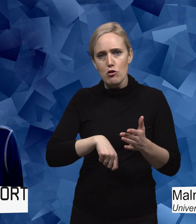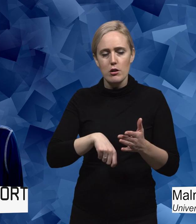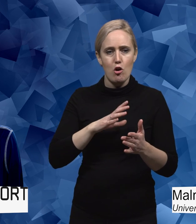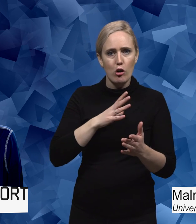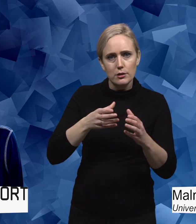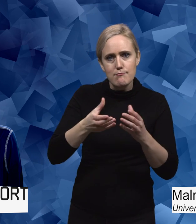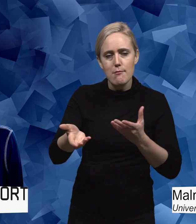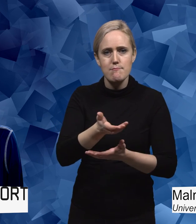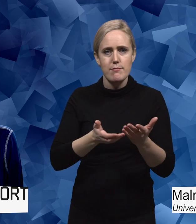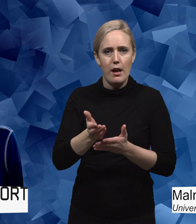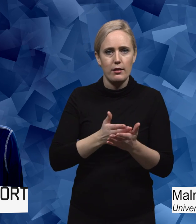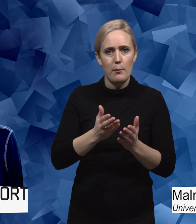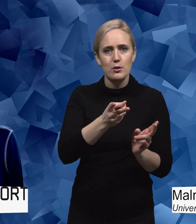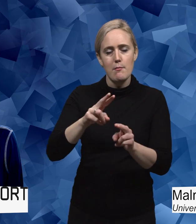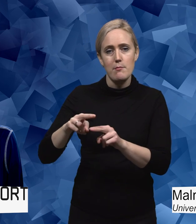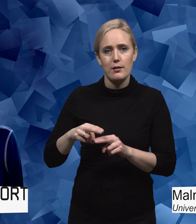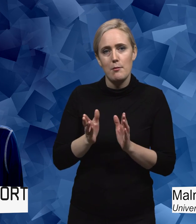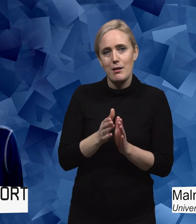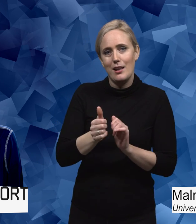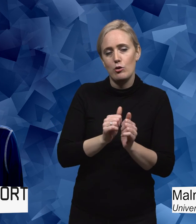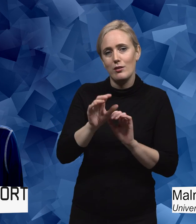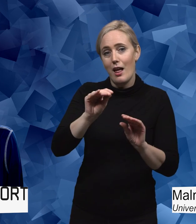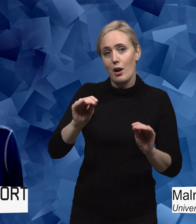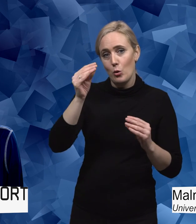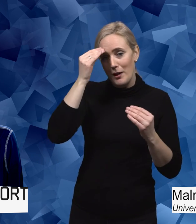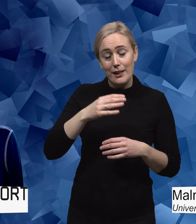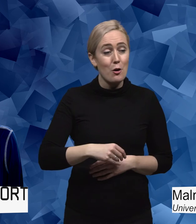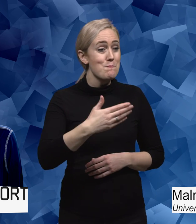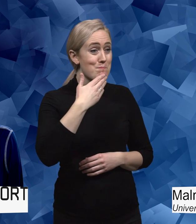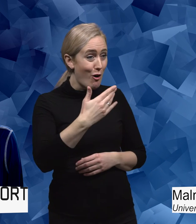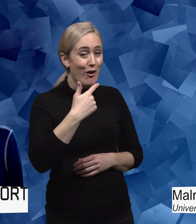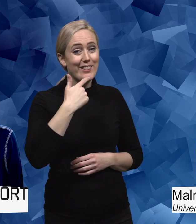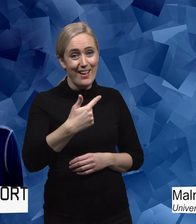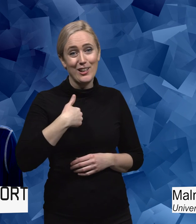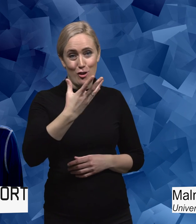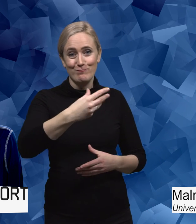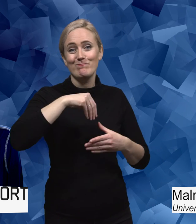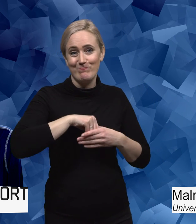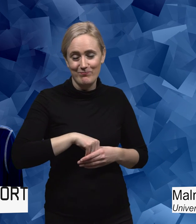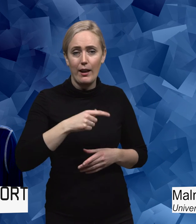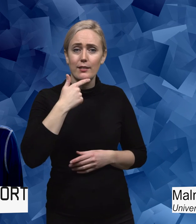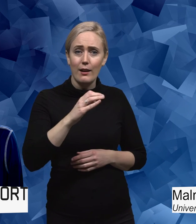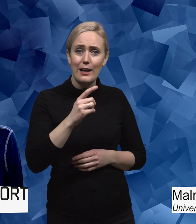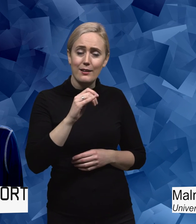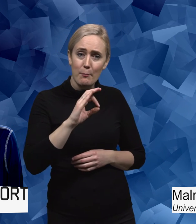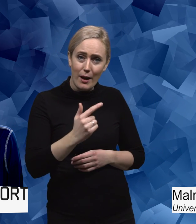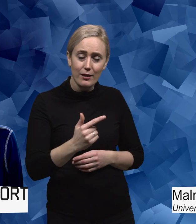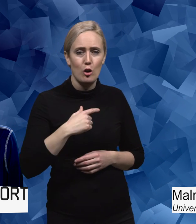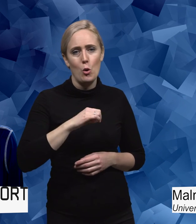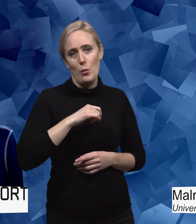som har idrottslärarutbildningar. Jättebra input, det ska jag ta med mig. Tack så jättemycket Elisabeth och vad hemskt roligt att du ville vara med. Jag har